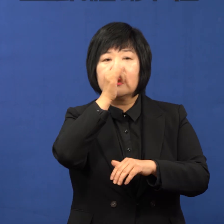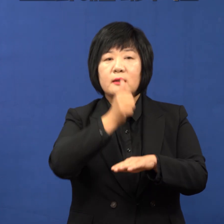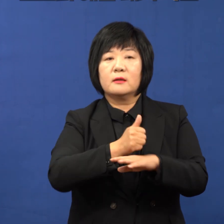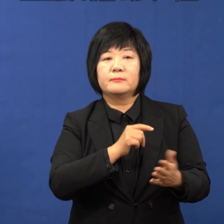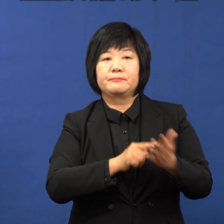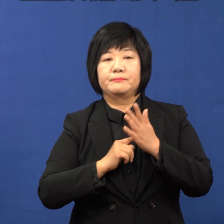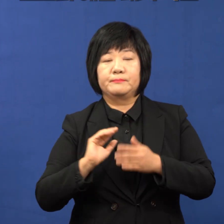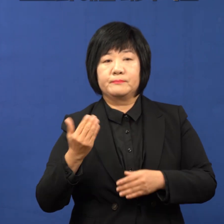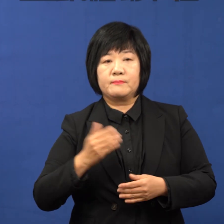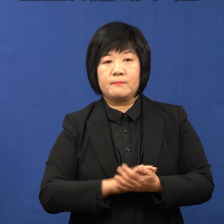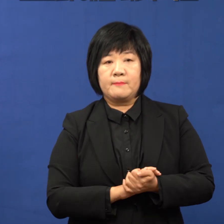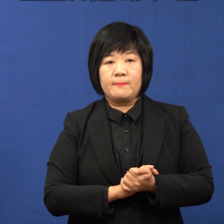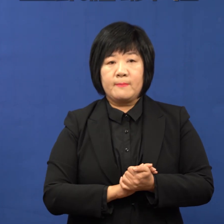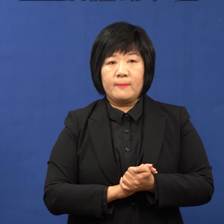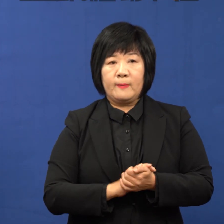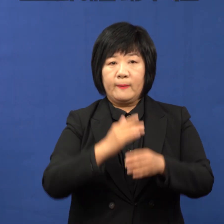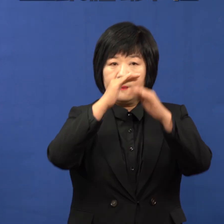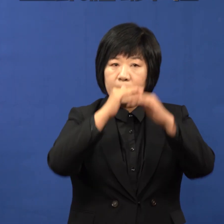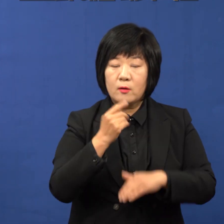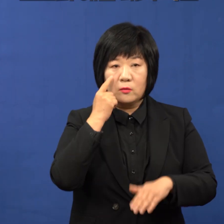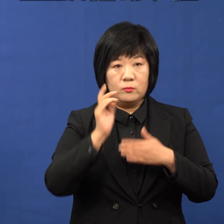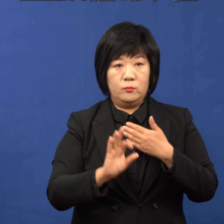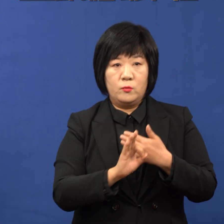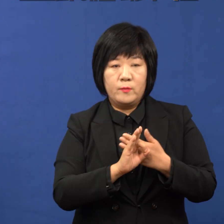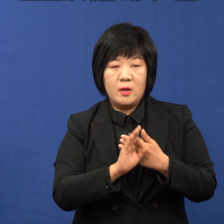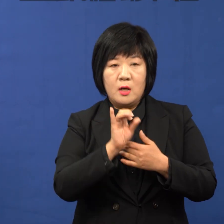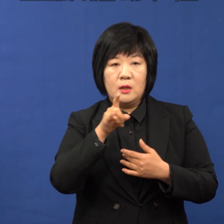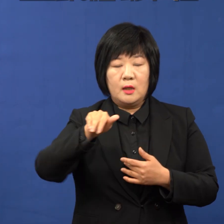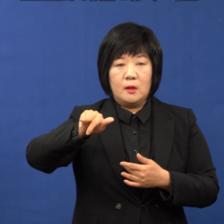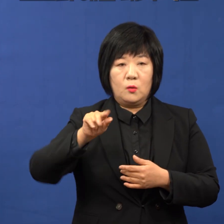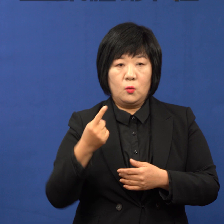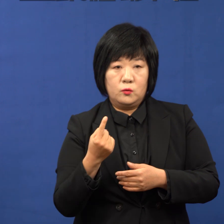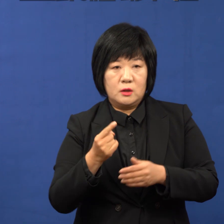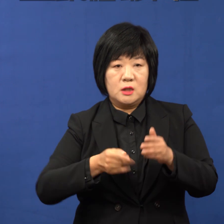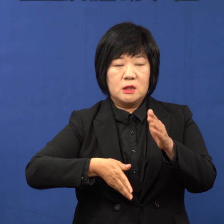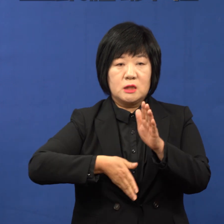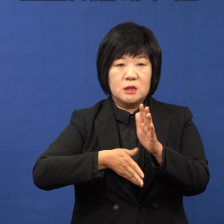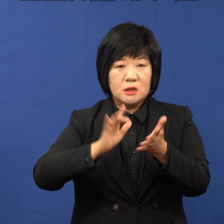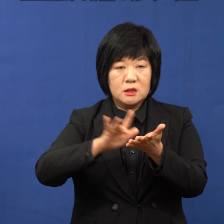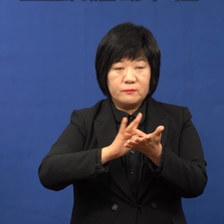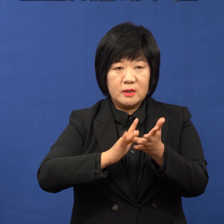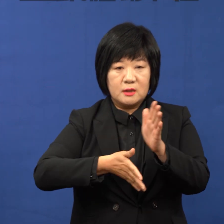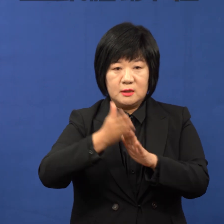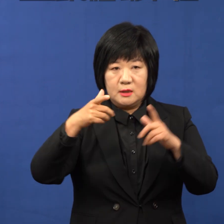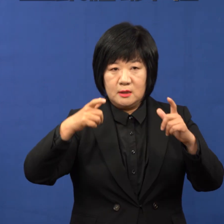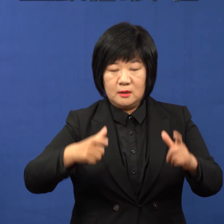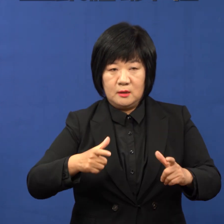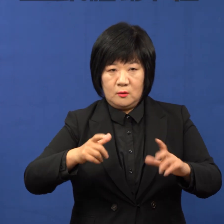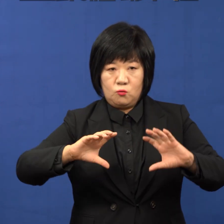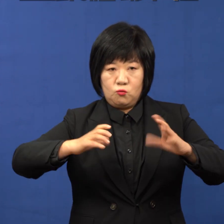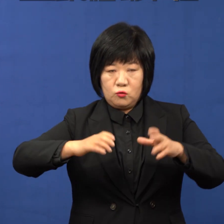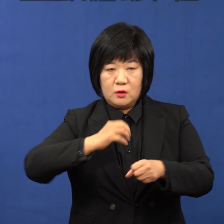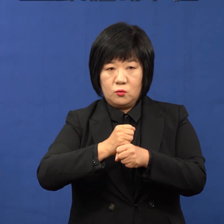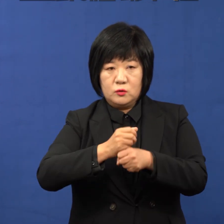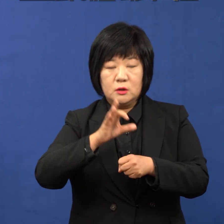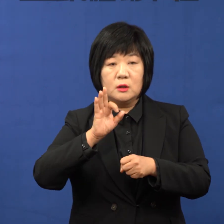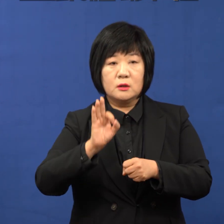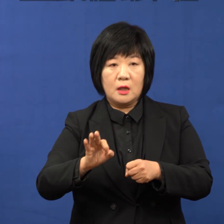거두었습니다. 내용을 보시면 에코델타 스마트시티 국가시범 도시 조성 사업에